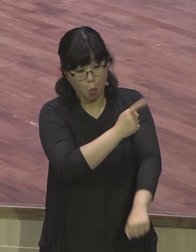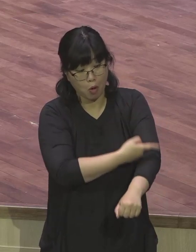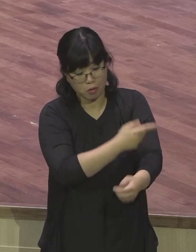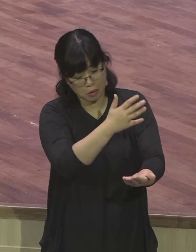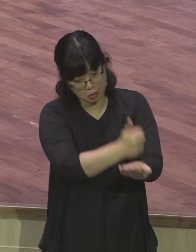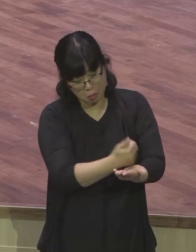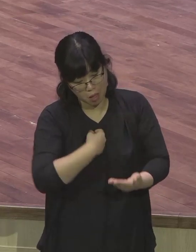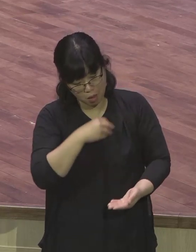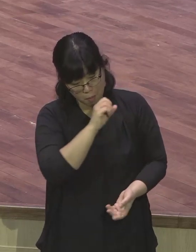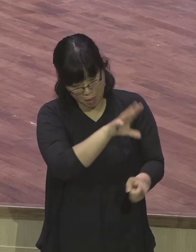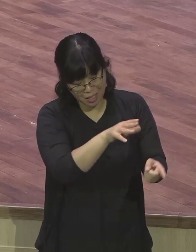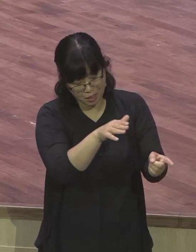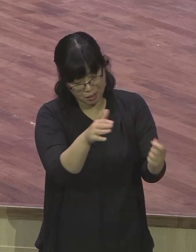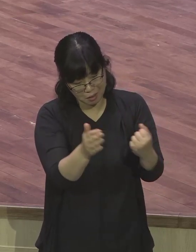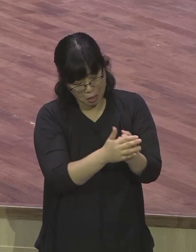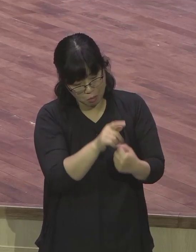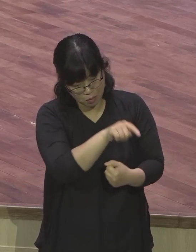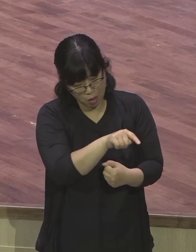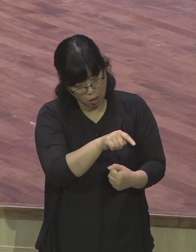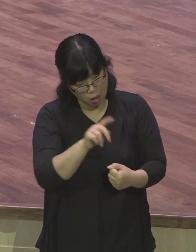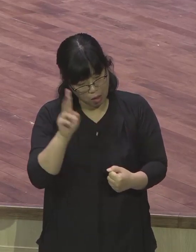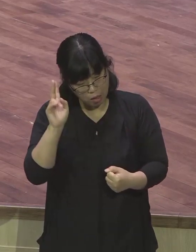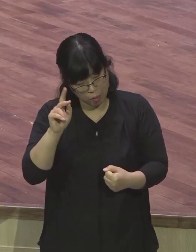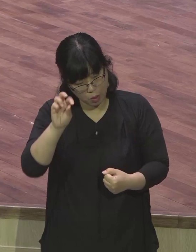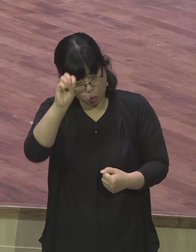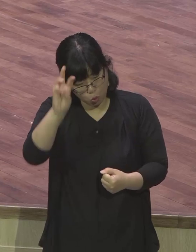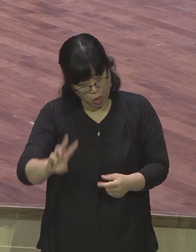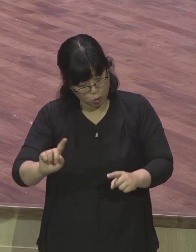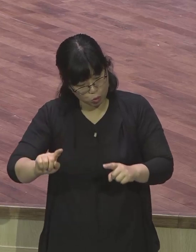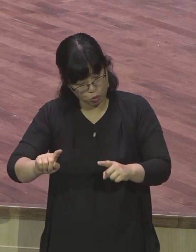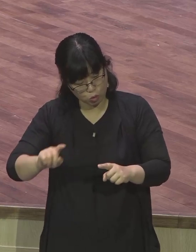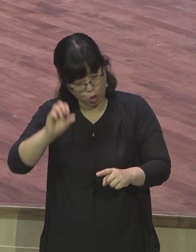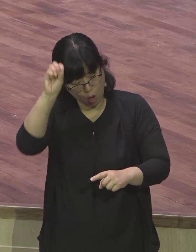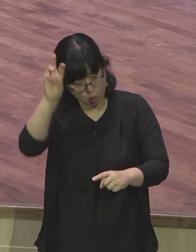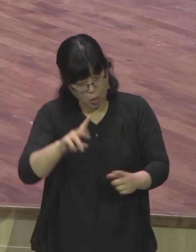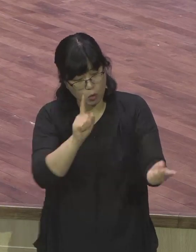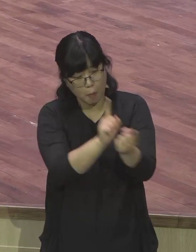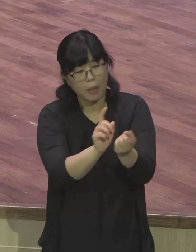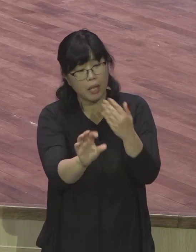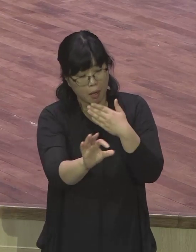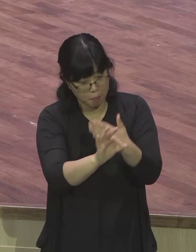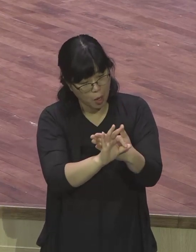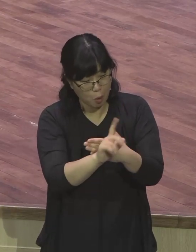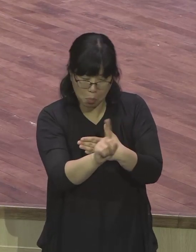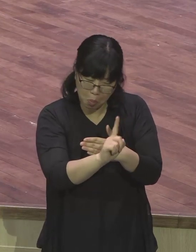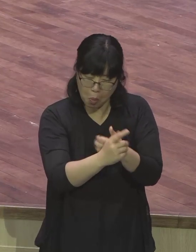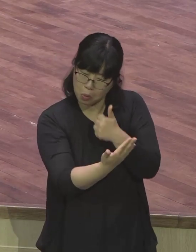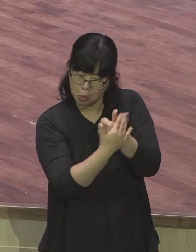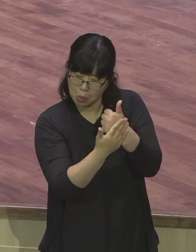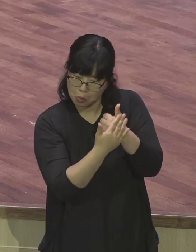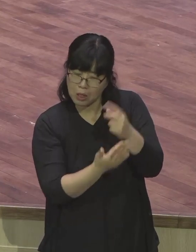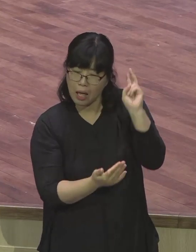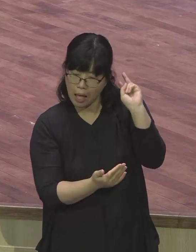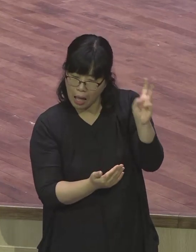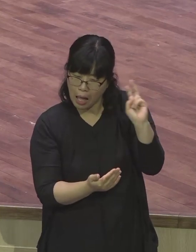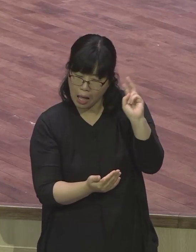마음을 가지고 내려가게 되었습니다 근데 저에게 내려오라고 말씀하신 그 사모님이 그날부터 연락이 되지 않았습니다